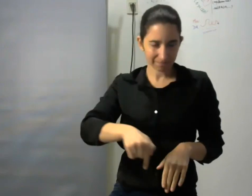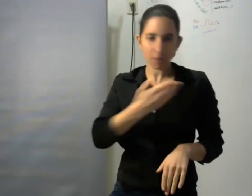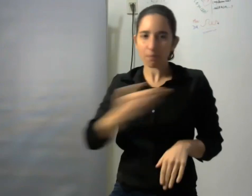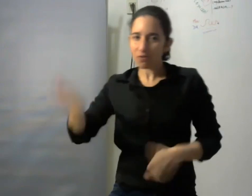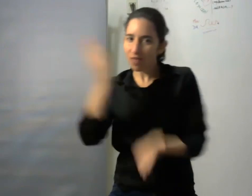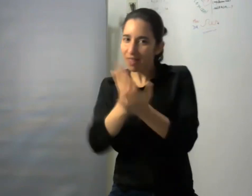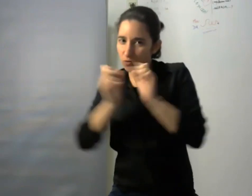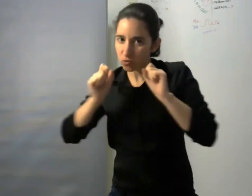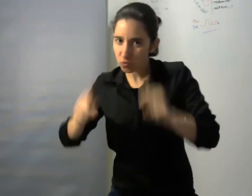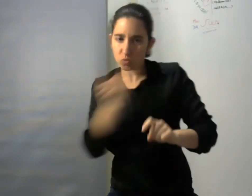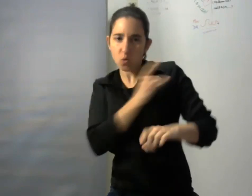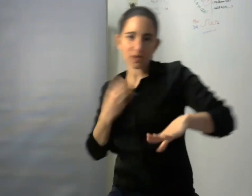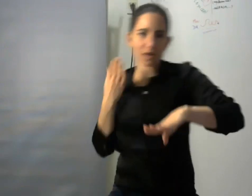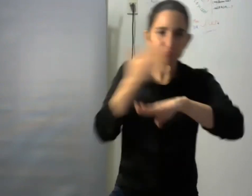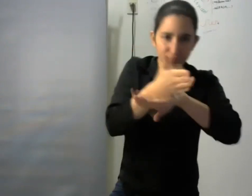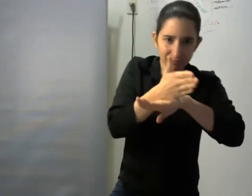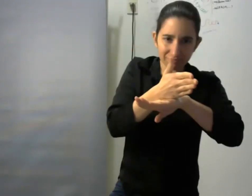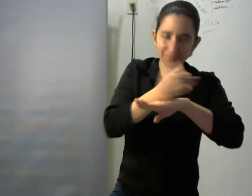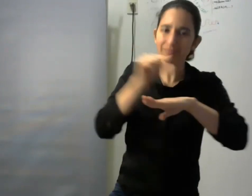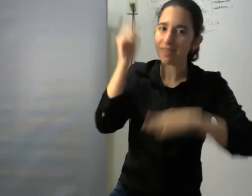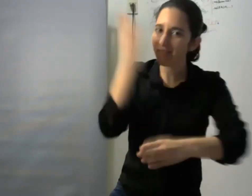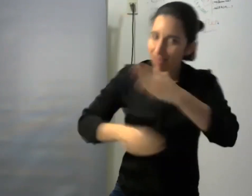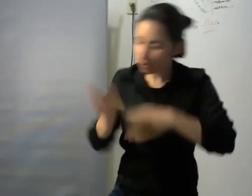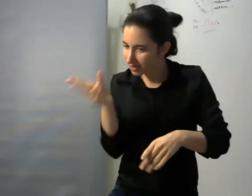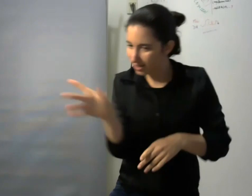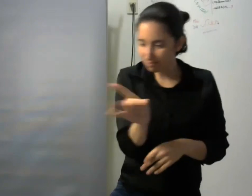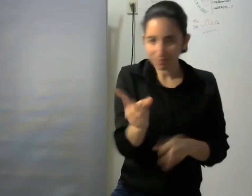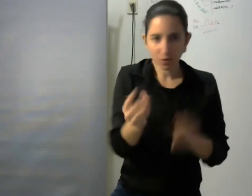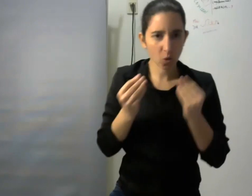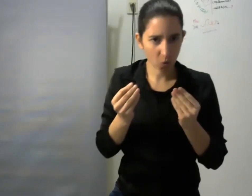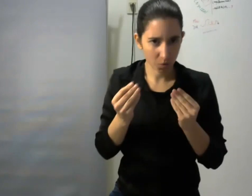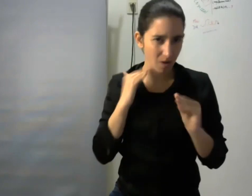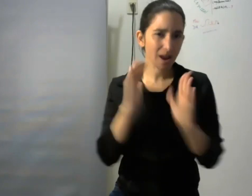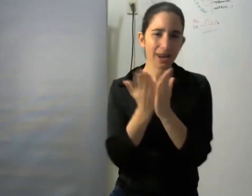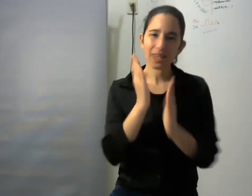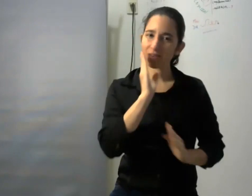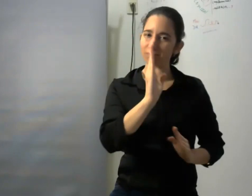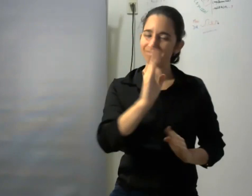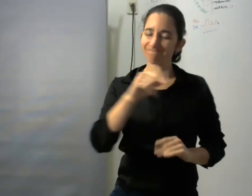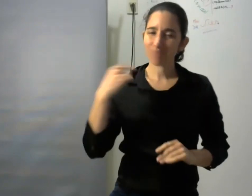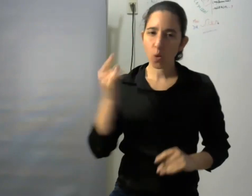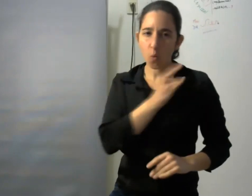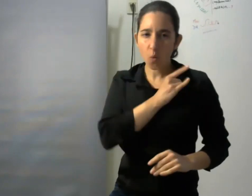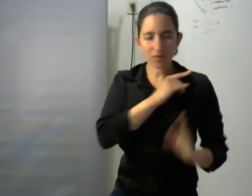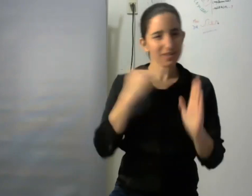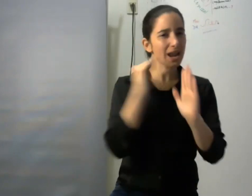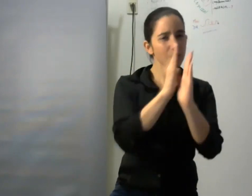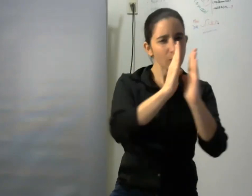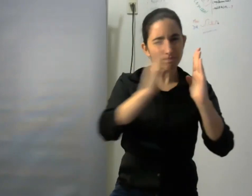y viene a cumplir a suplir un espacio en el pensamiento que viene a nuestro catálogo fundamental ese